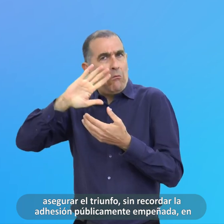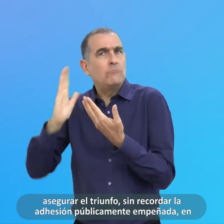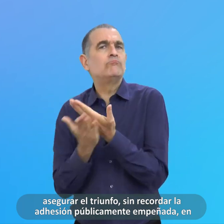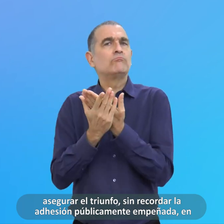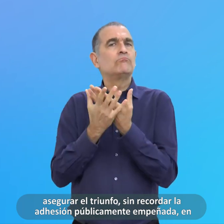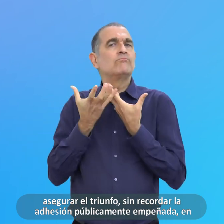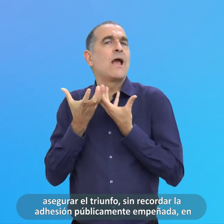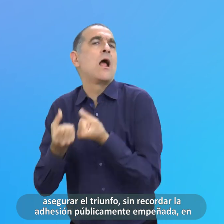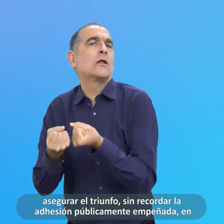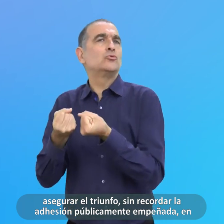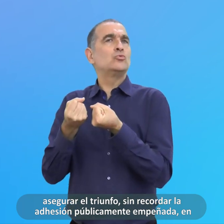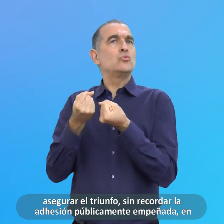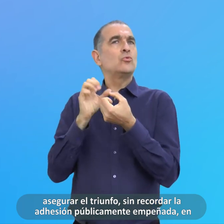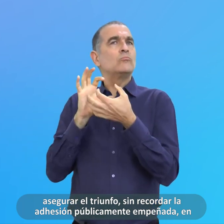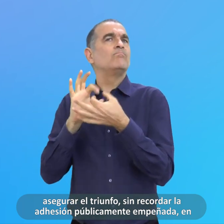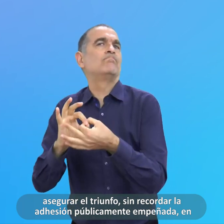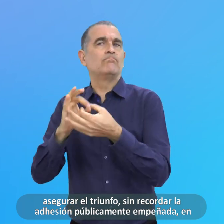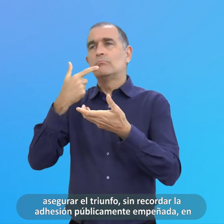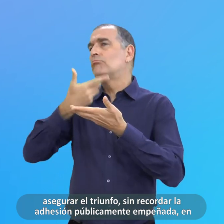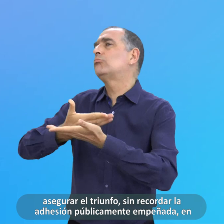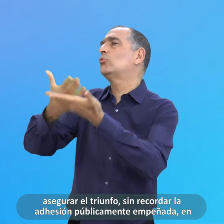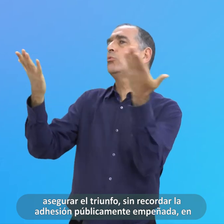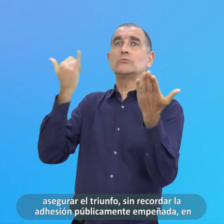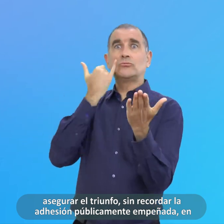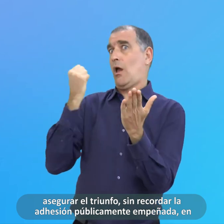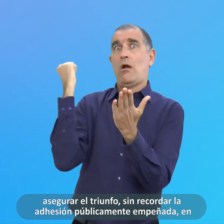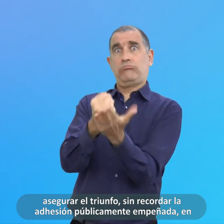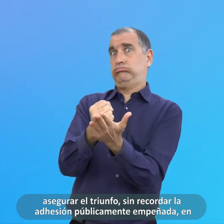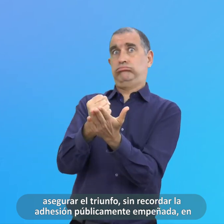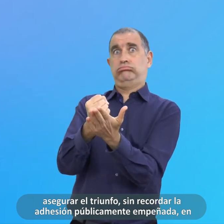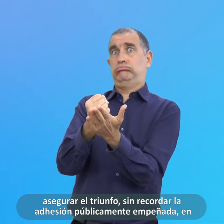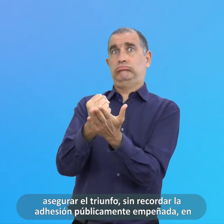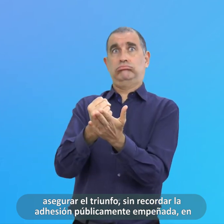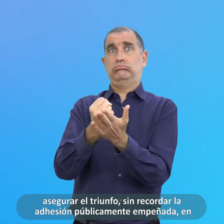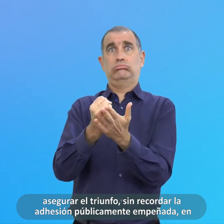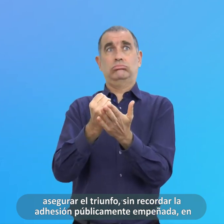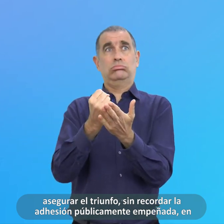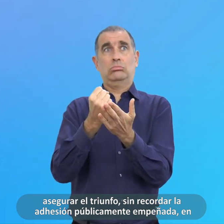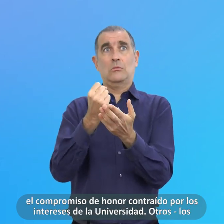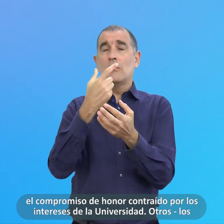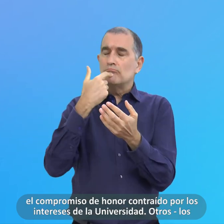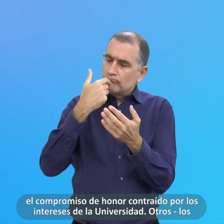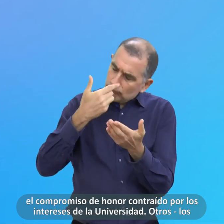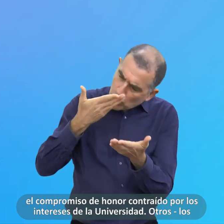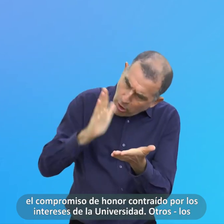Públicamente Empeñada En El Compromiso De Honor